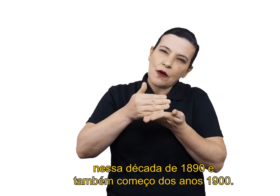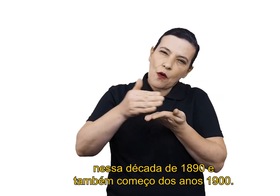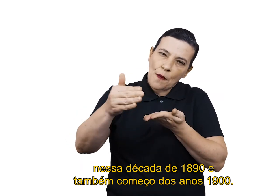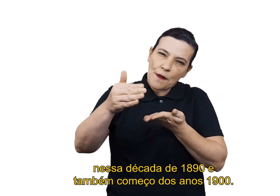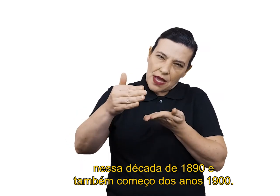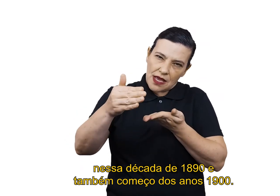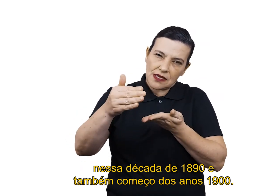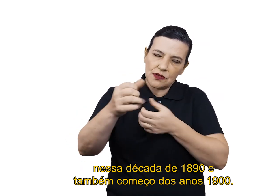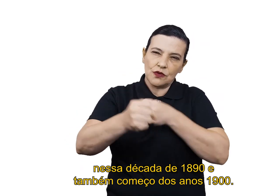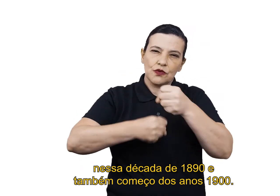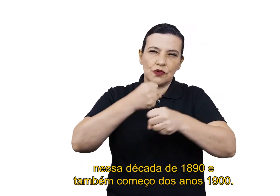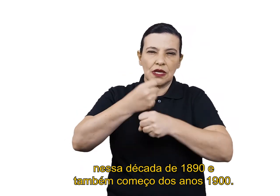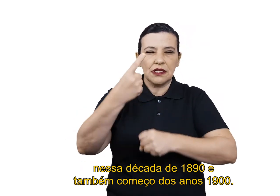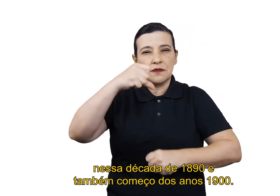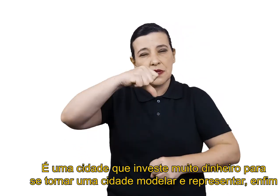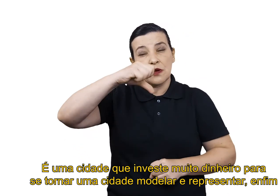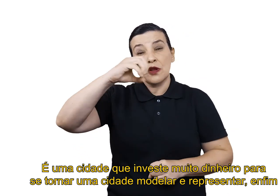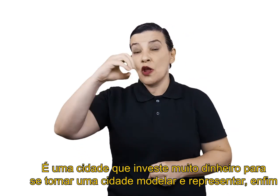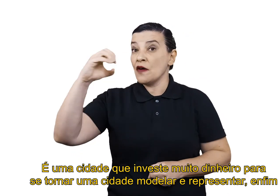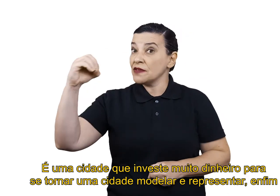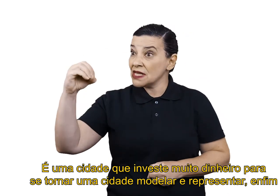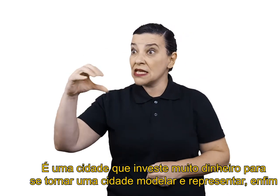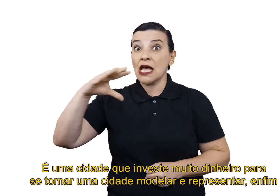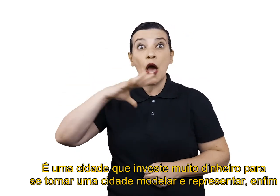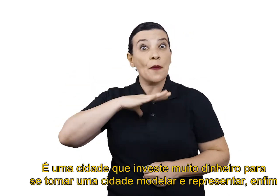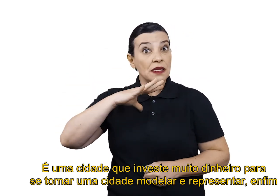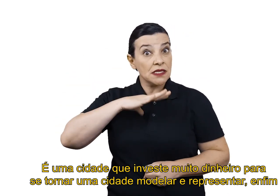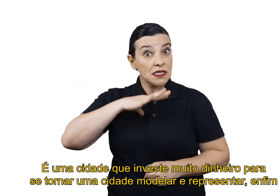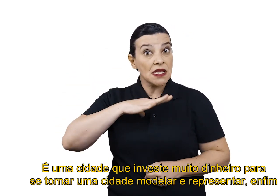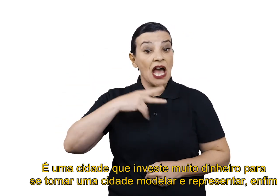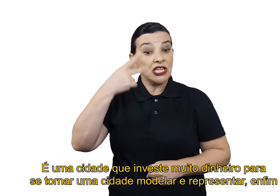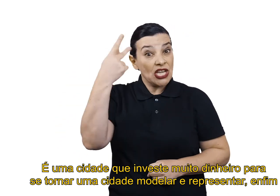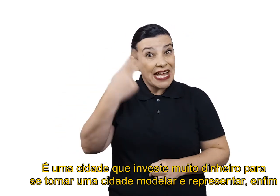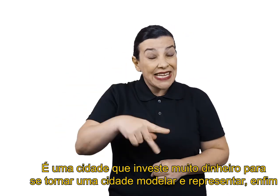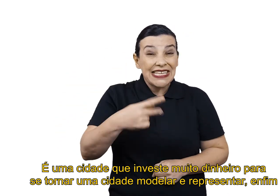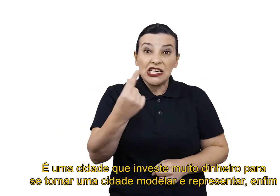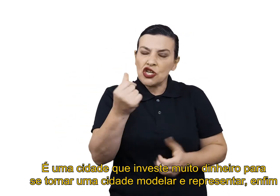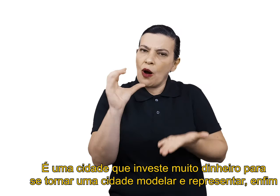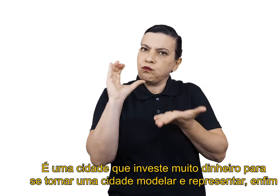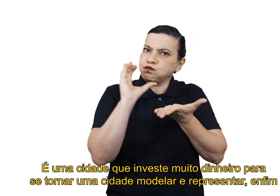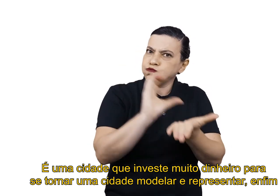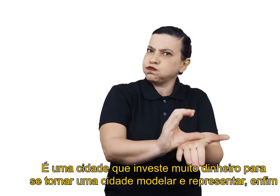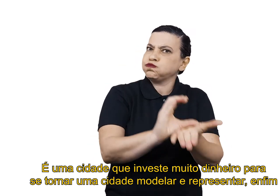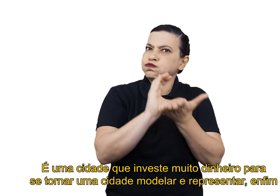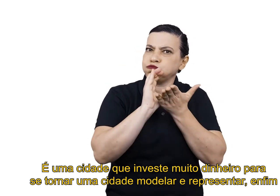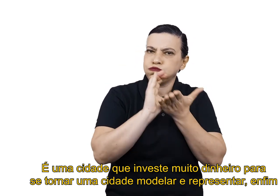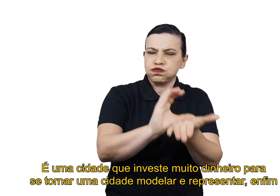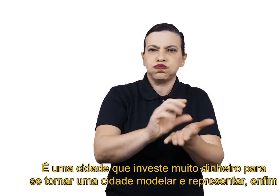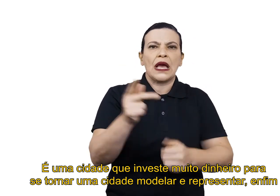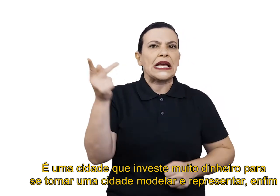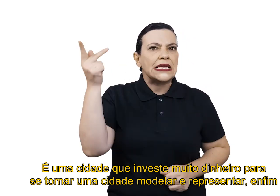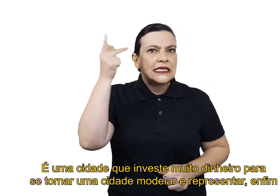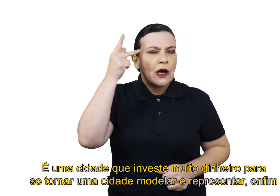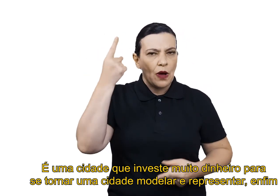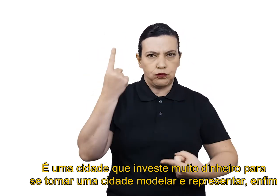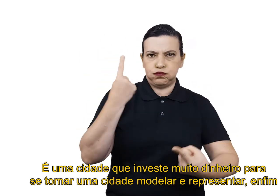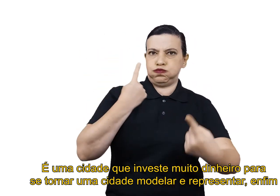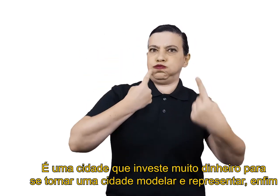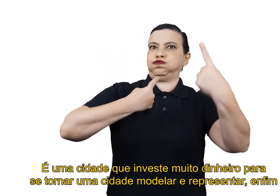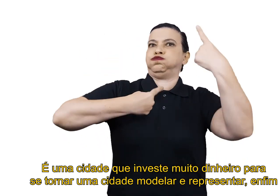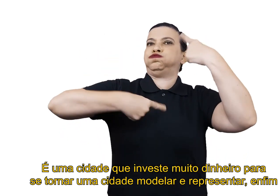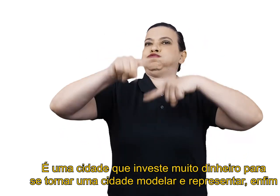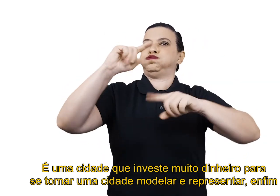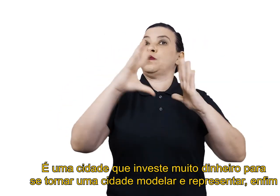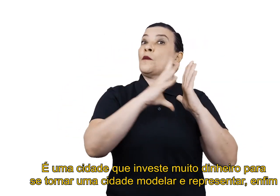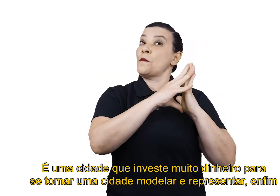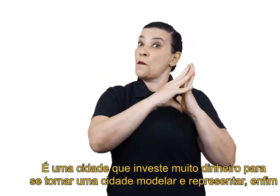1900. É uma cidade que investe muito dinheiro pra se tornar uma cidade modelar.